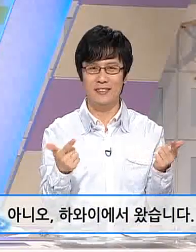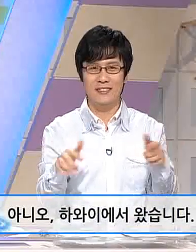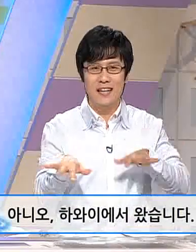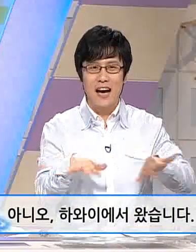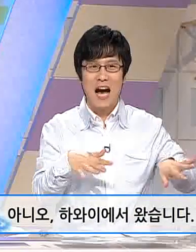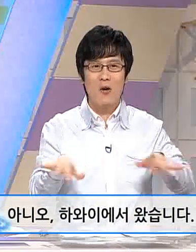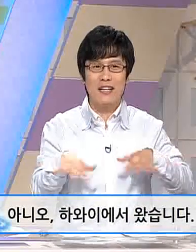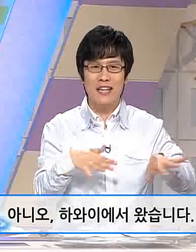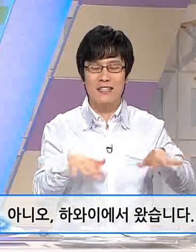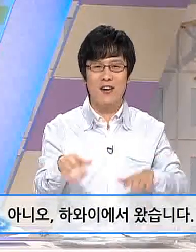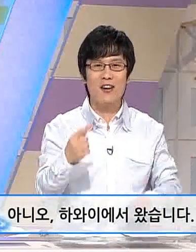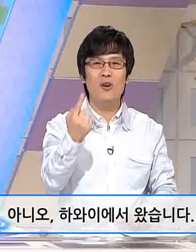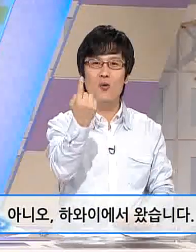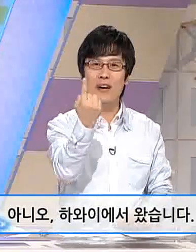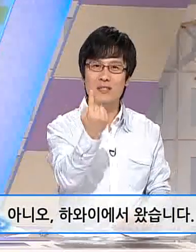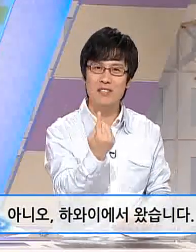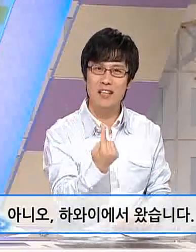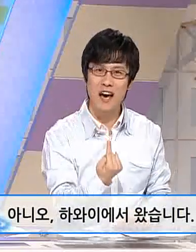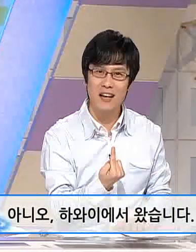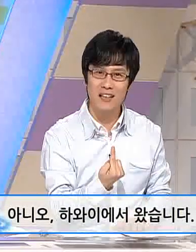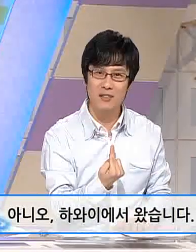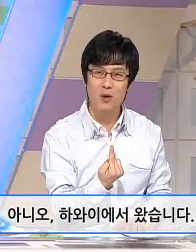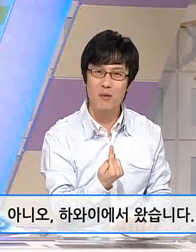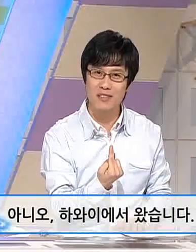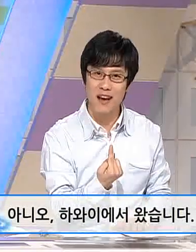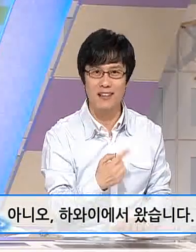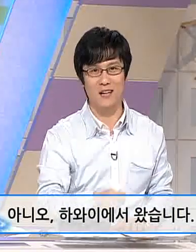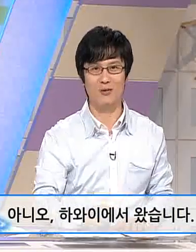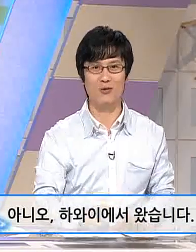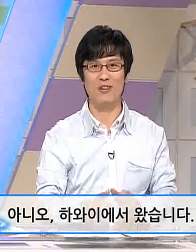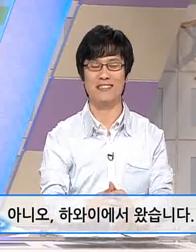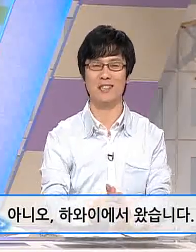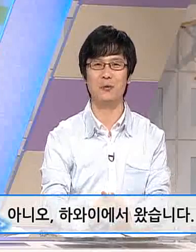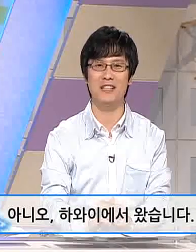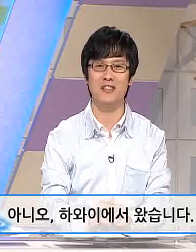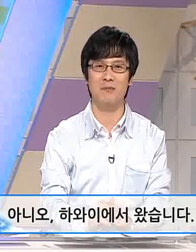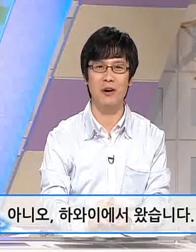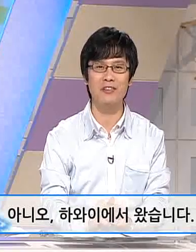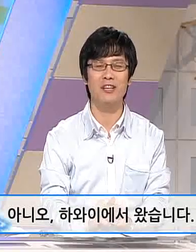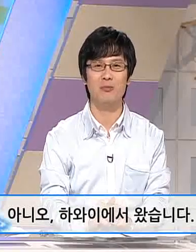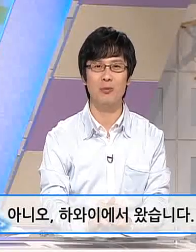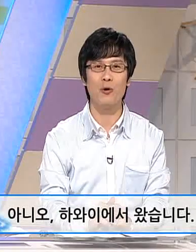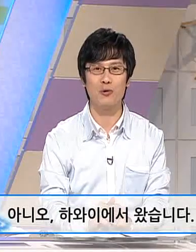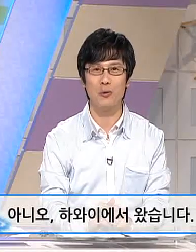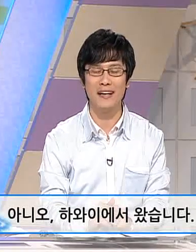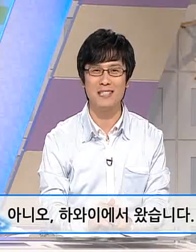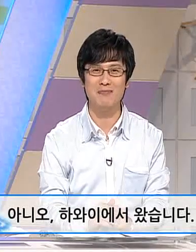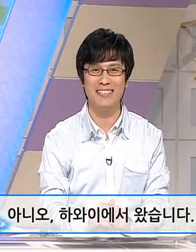하와이에서 왔습니다. 수화입니다. 자 우리 주흥 학생이 혼자서 한 번 보여주도록 하겠습니다.